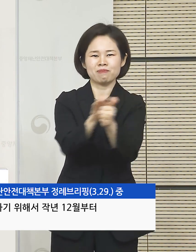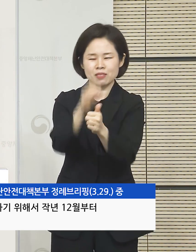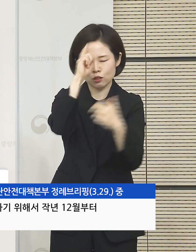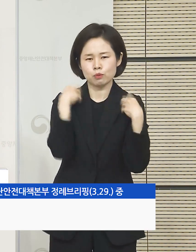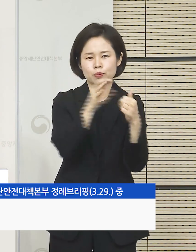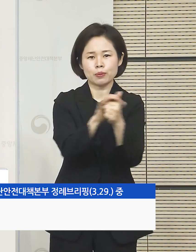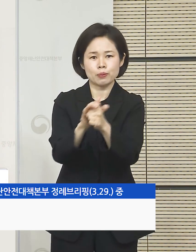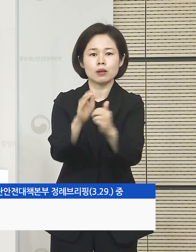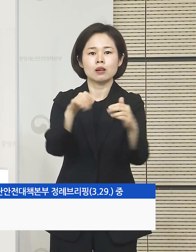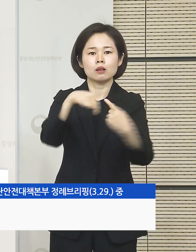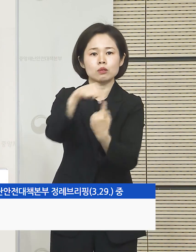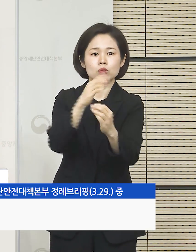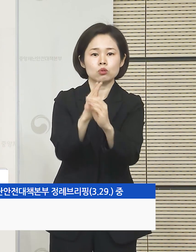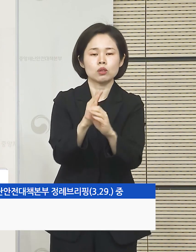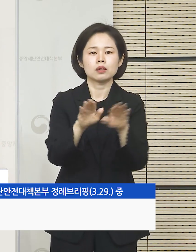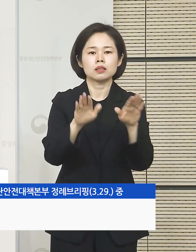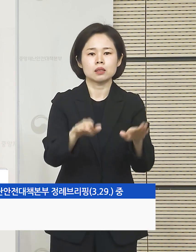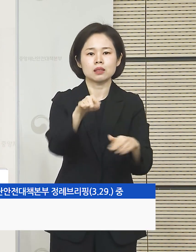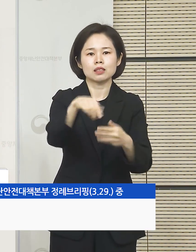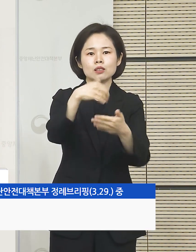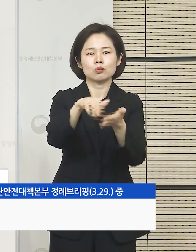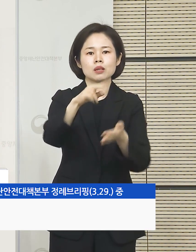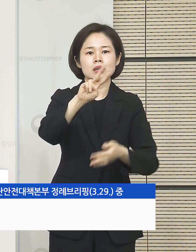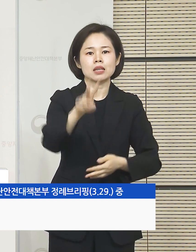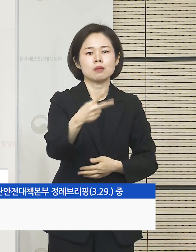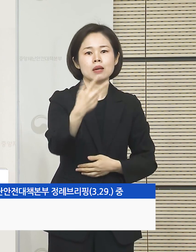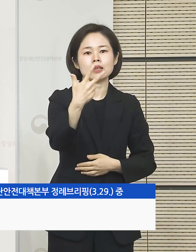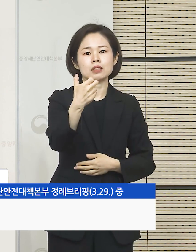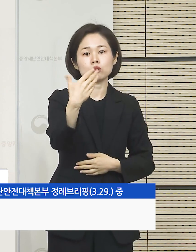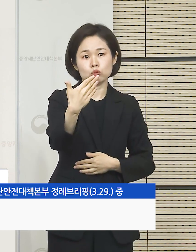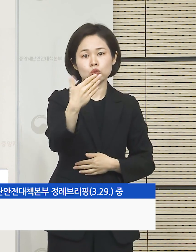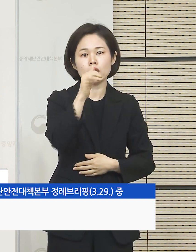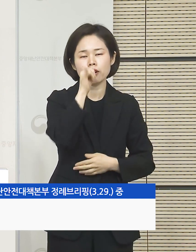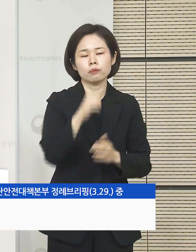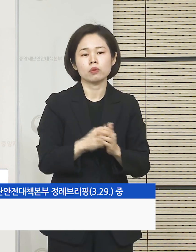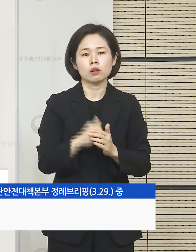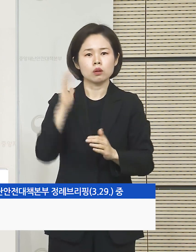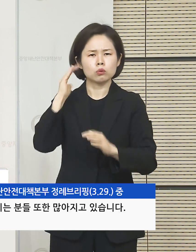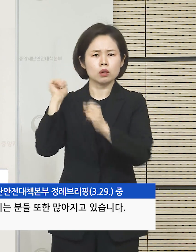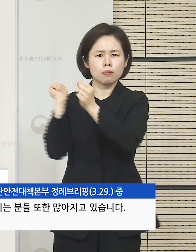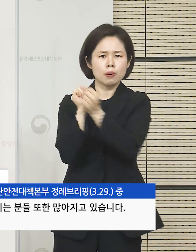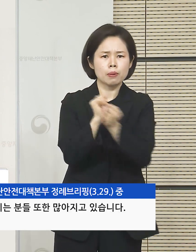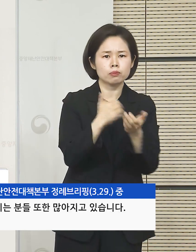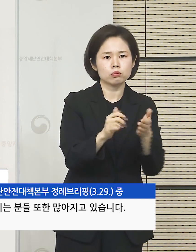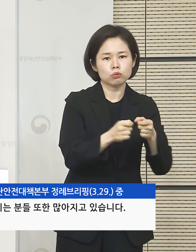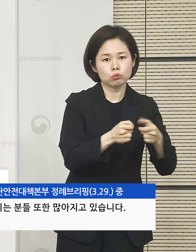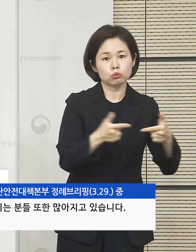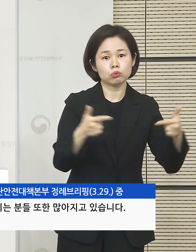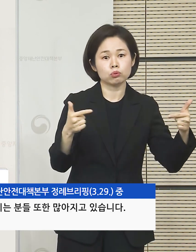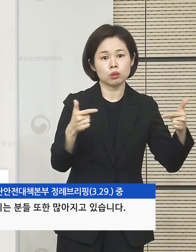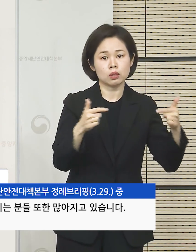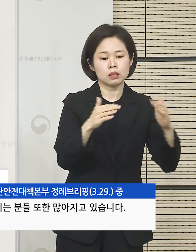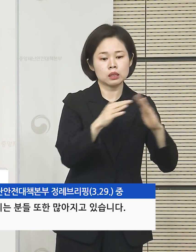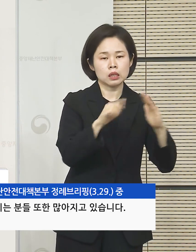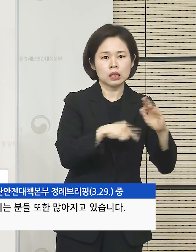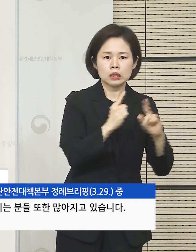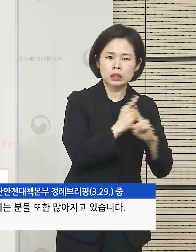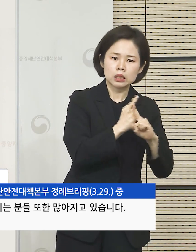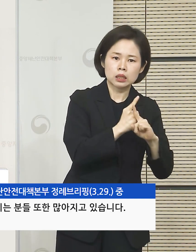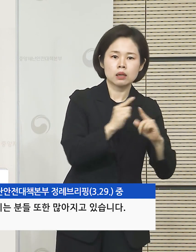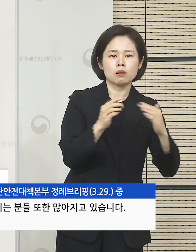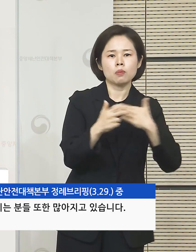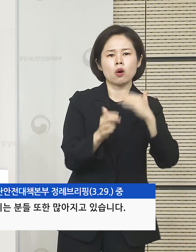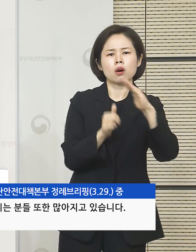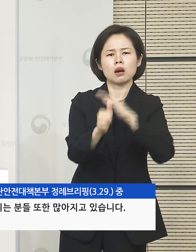오고 있습니다. 현재 기준으로 보면 279개소가 운영 중에 있습니다. 그런데 최근 확진자들이 증가되면서